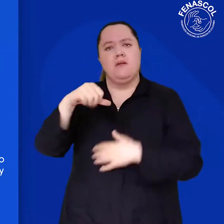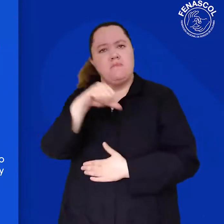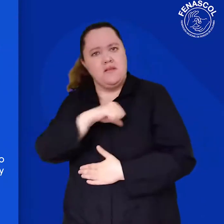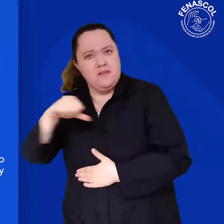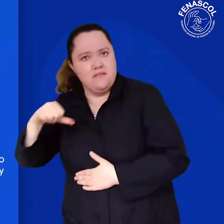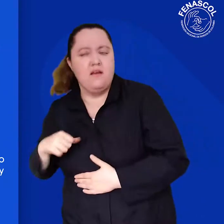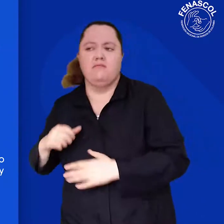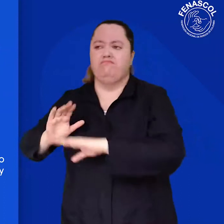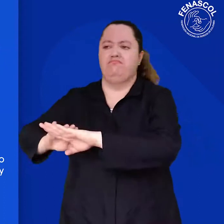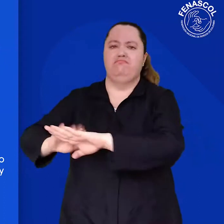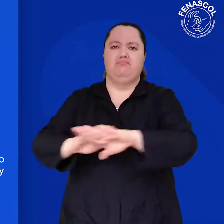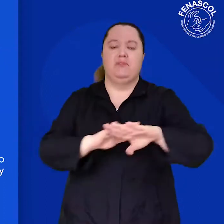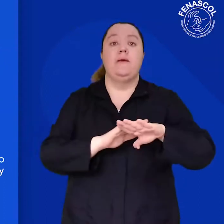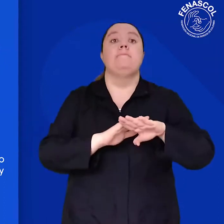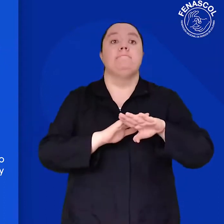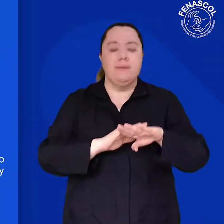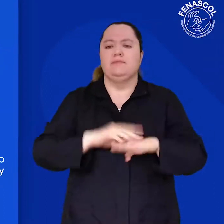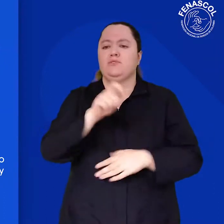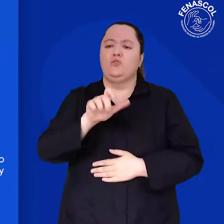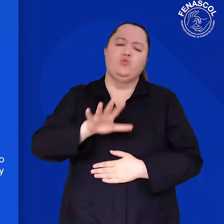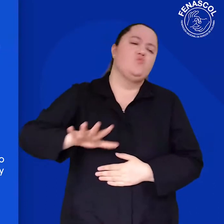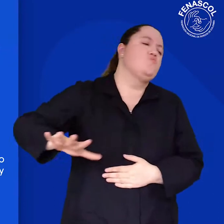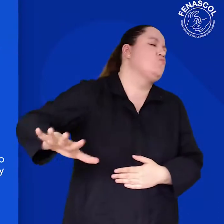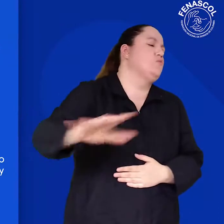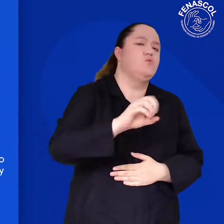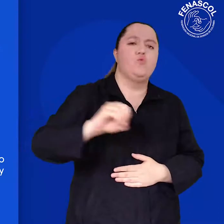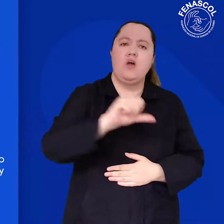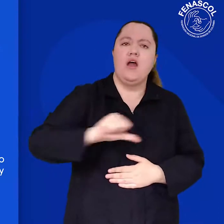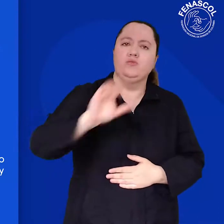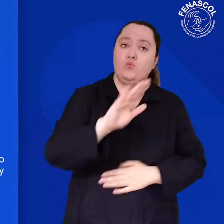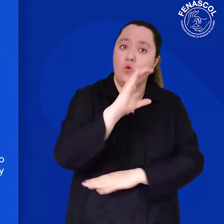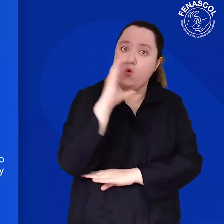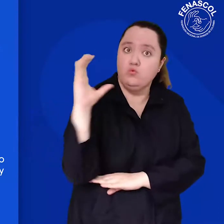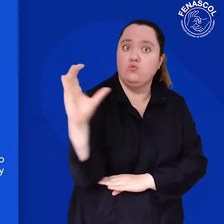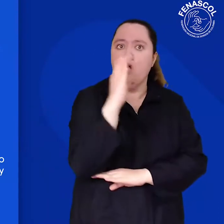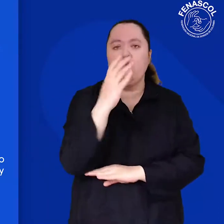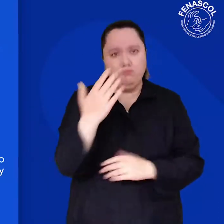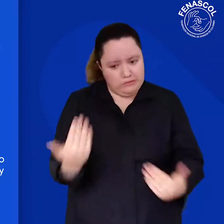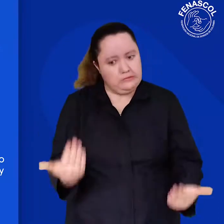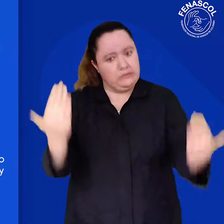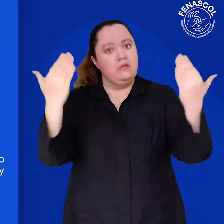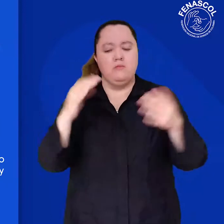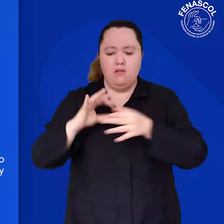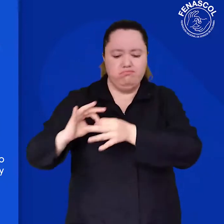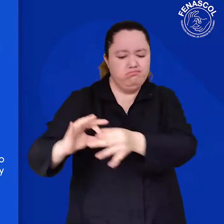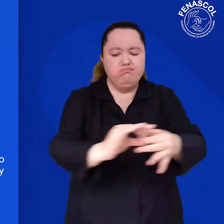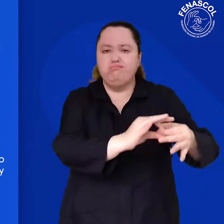y privadas y a todos y todas los y las colombianas a que se sumen a construir un país incluyente desde